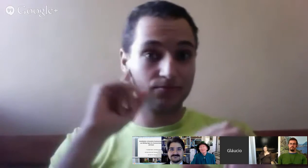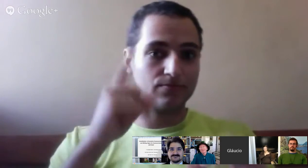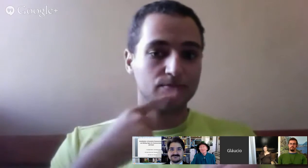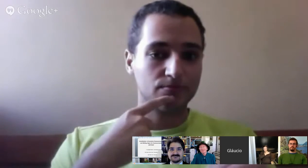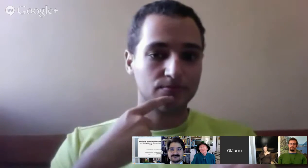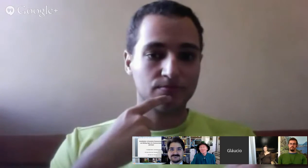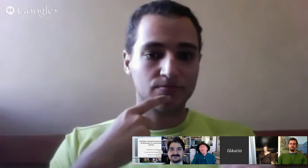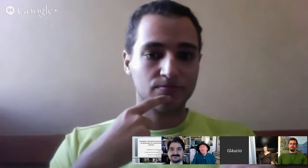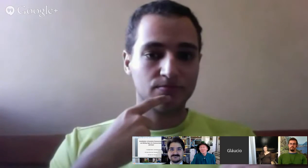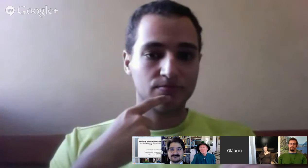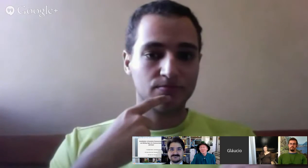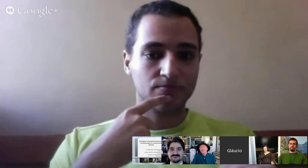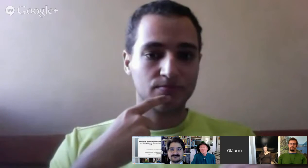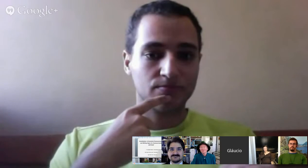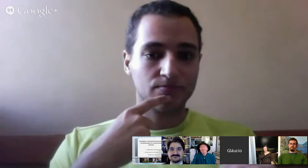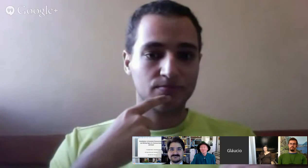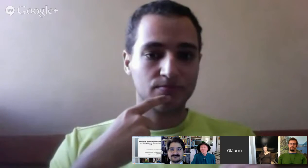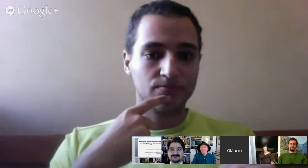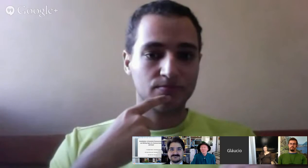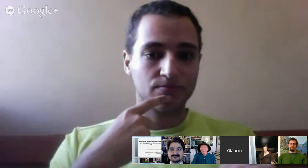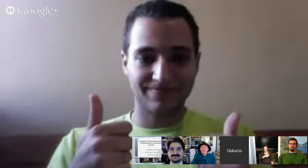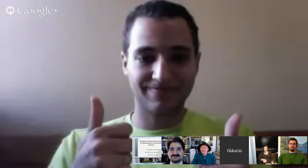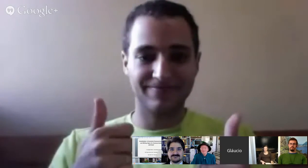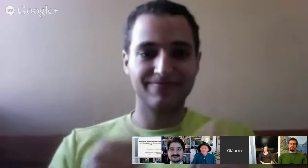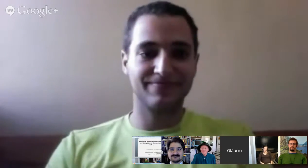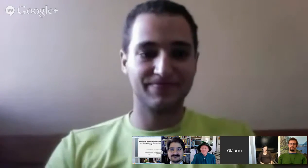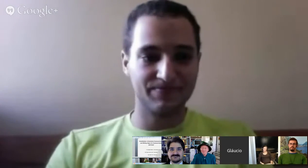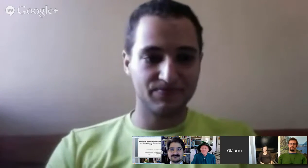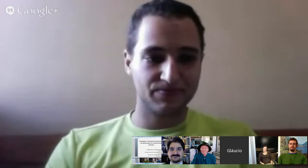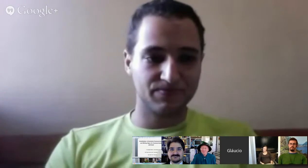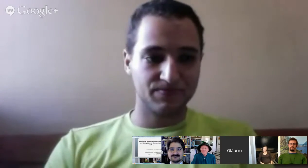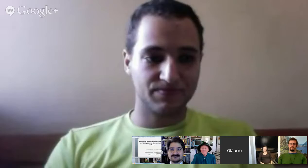Então a questão é...